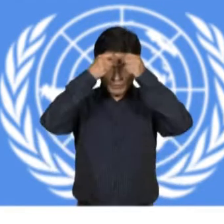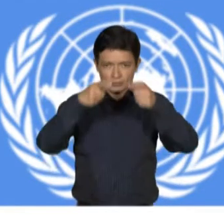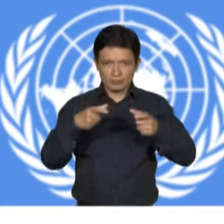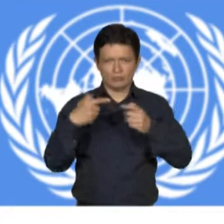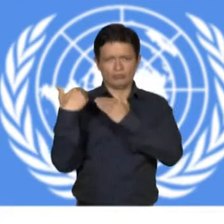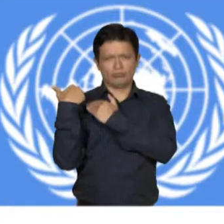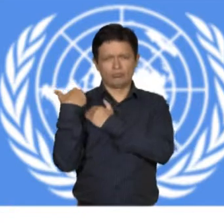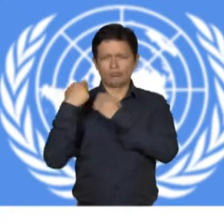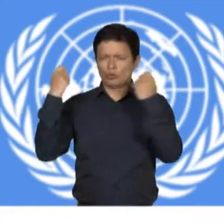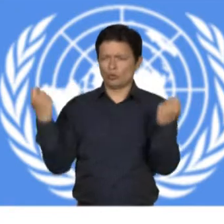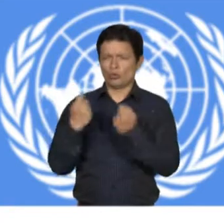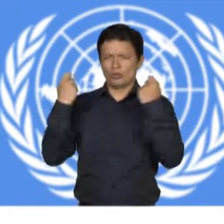1. I.